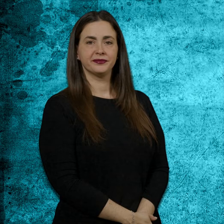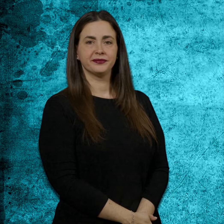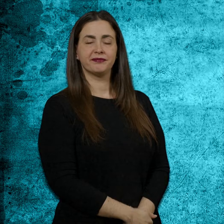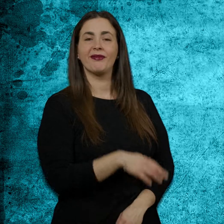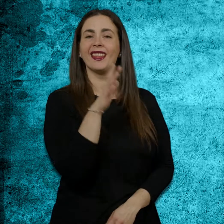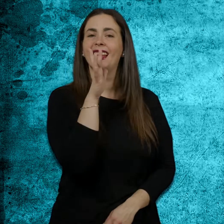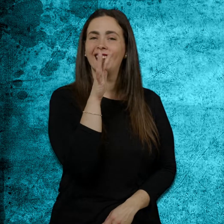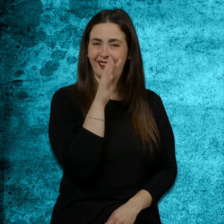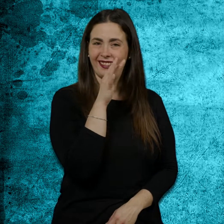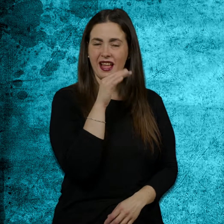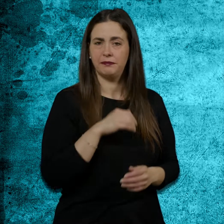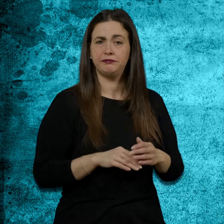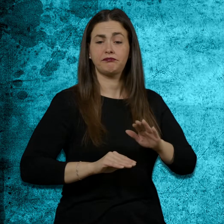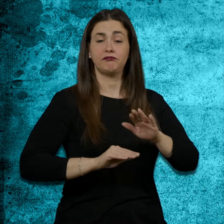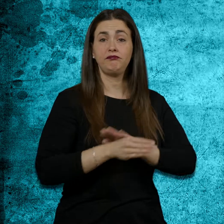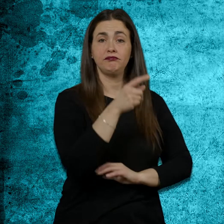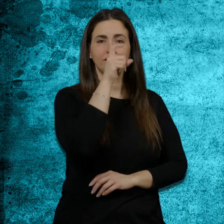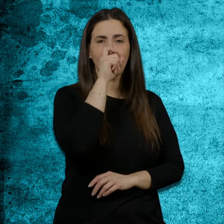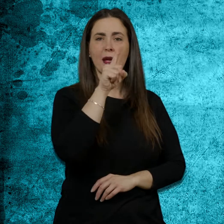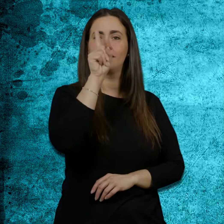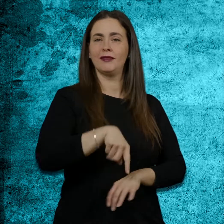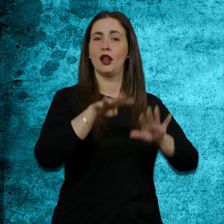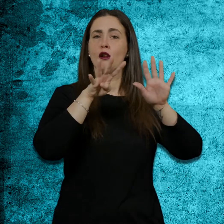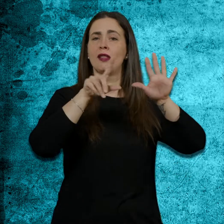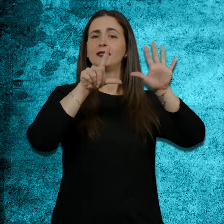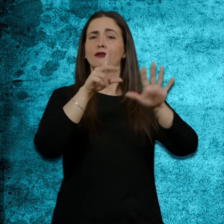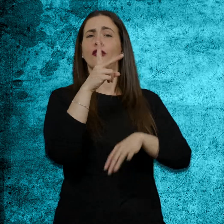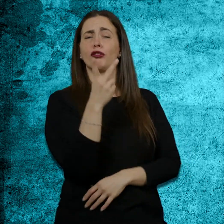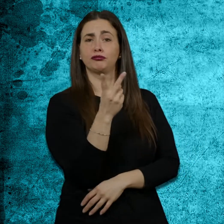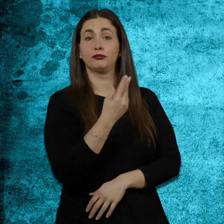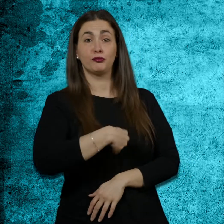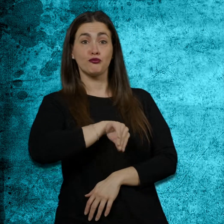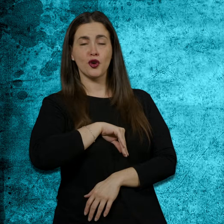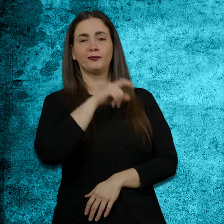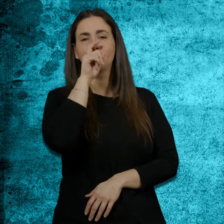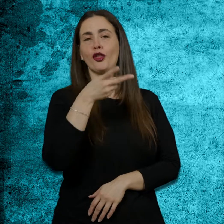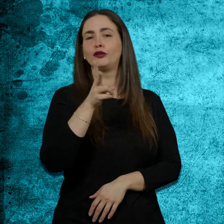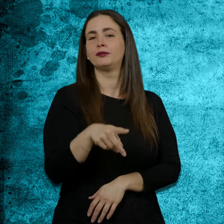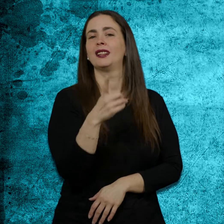Lídia León Esteban, del 1972 al 2014,